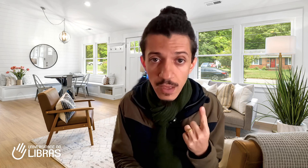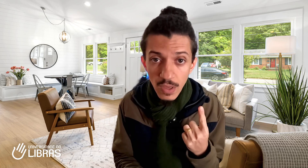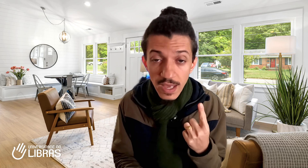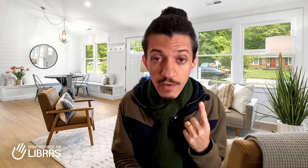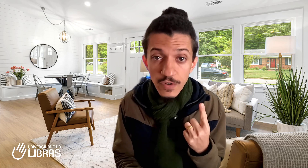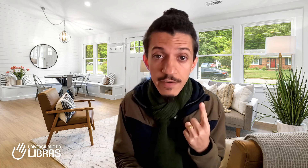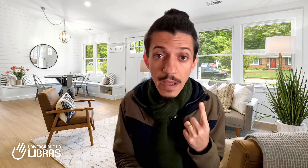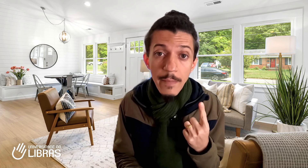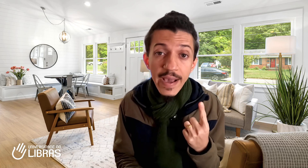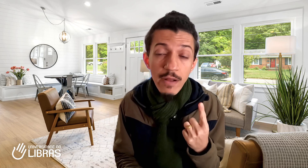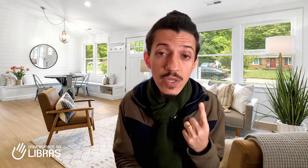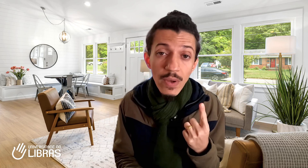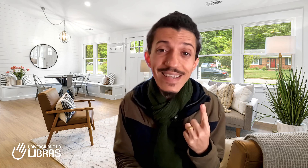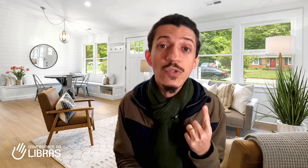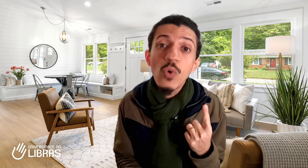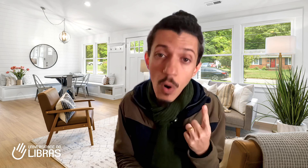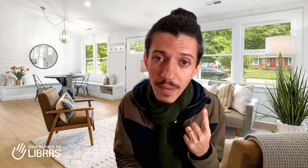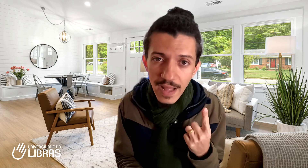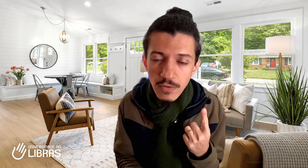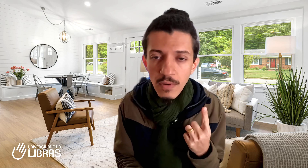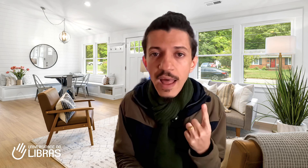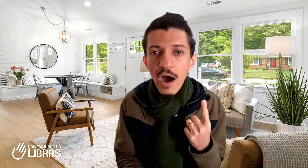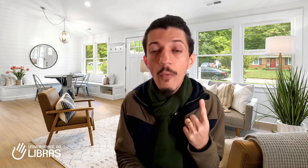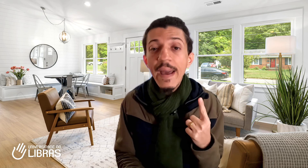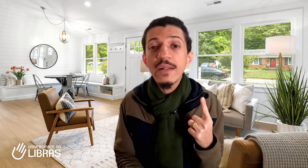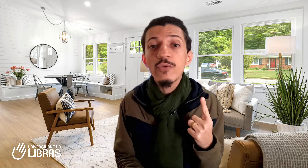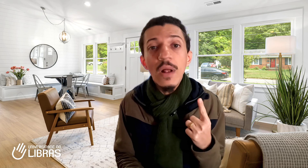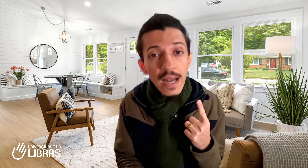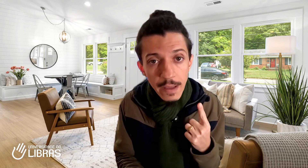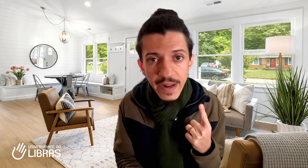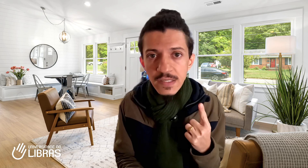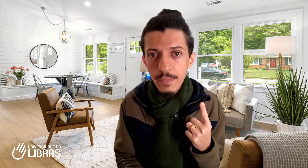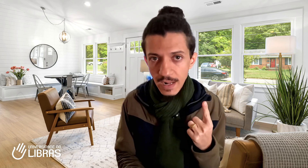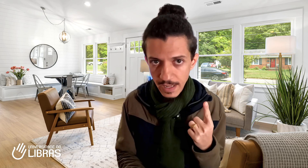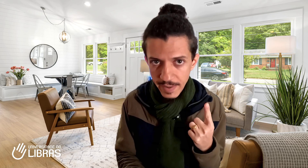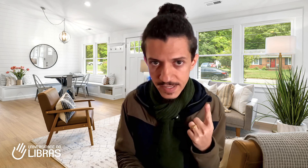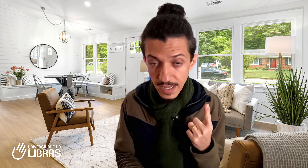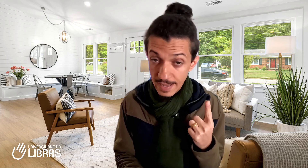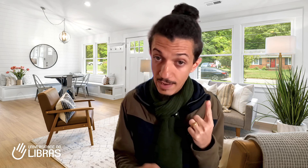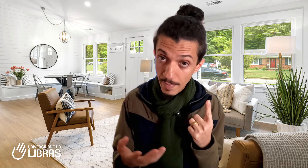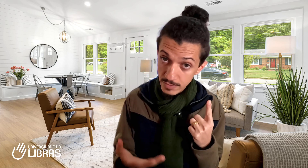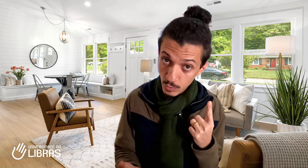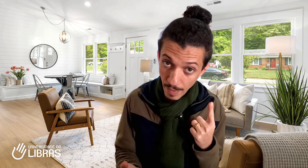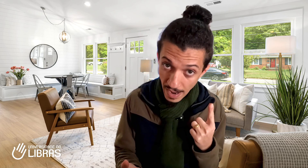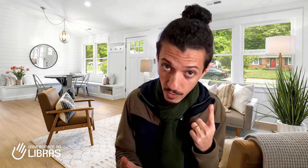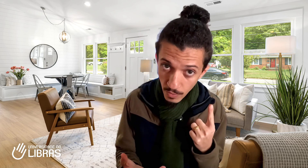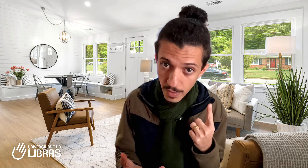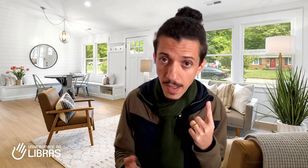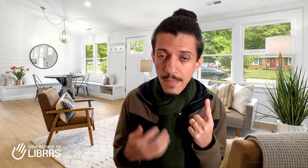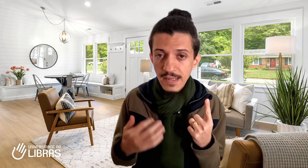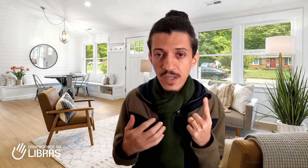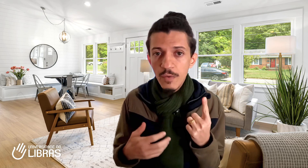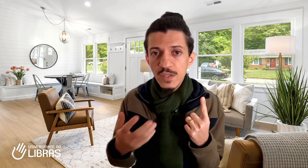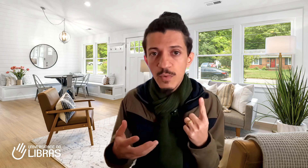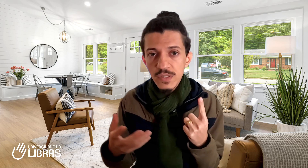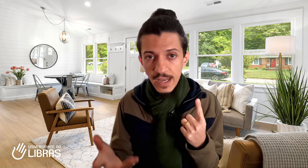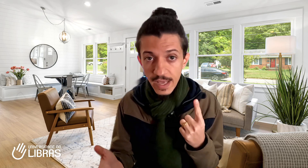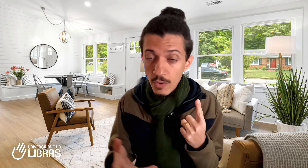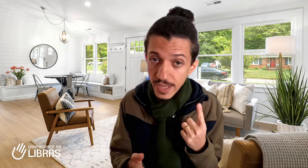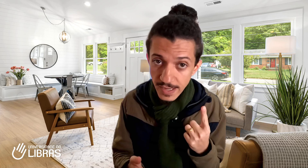e você vai pegar o seu acesso completo ao método Libras pela Libras. Ele é um método pago, mas eu e minha esposa Raquel, que é a